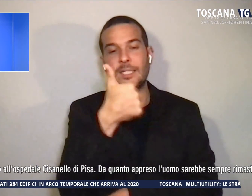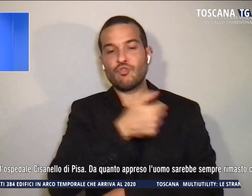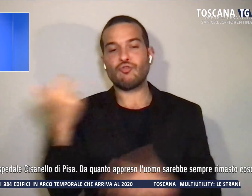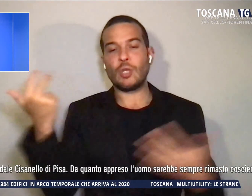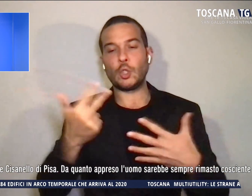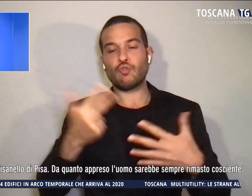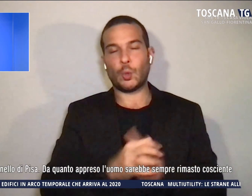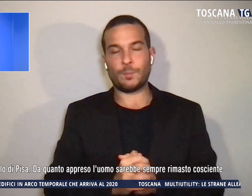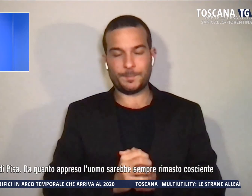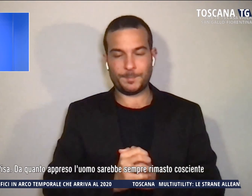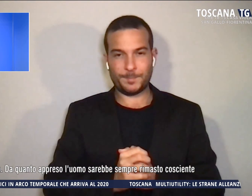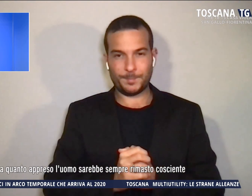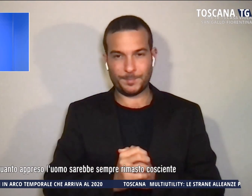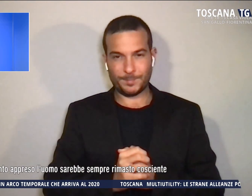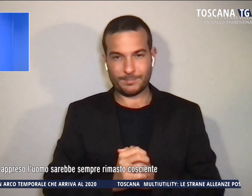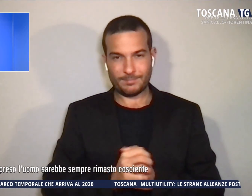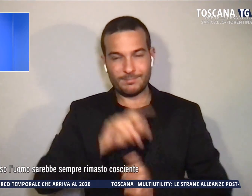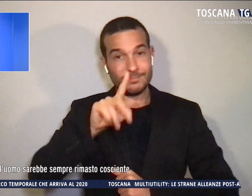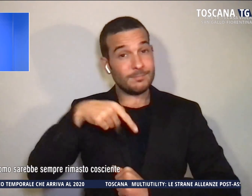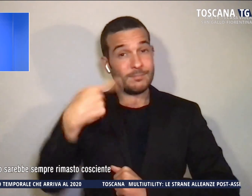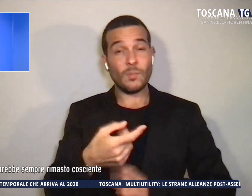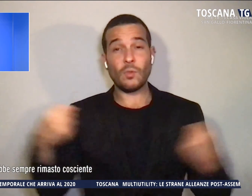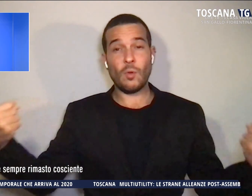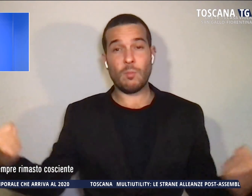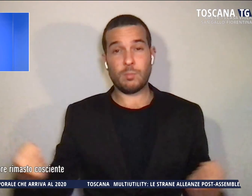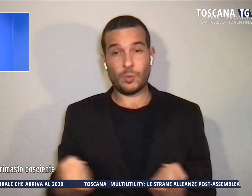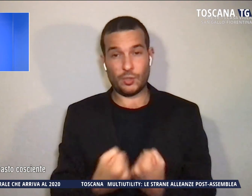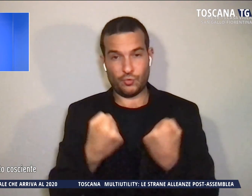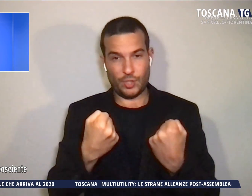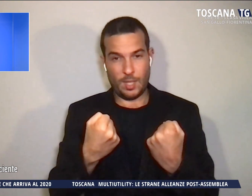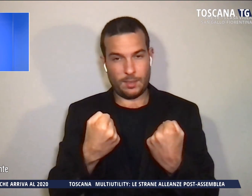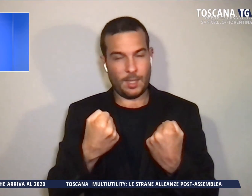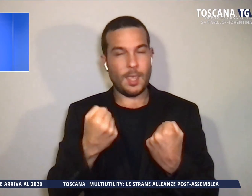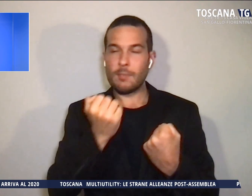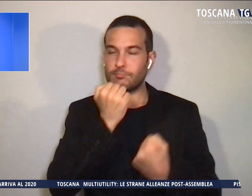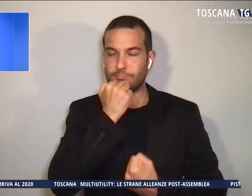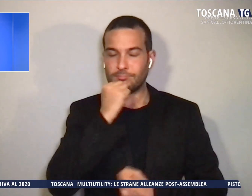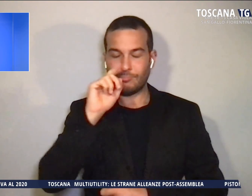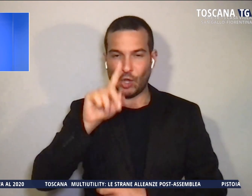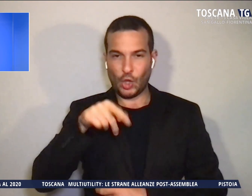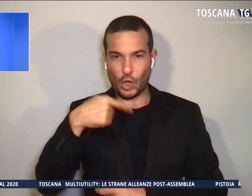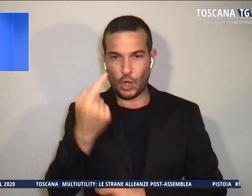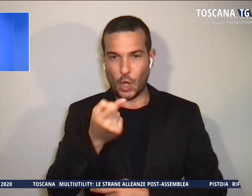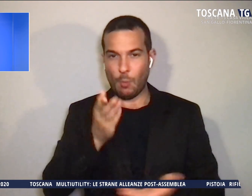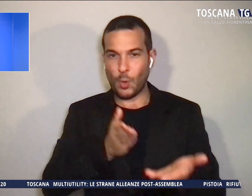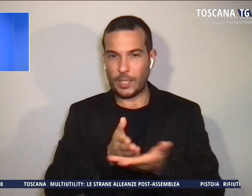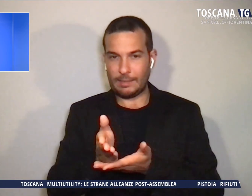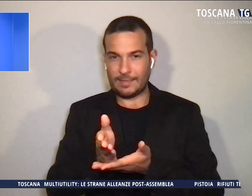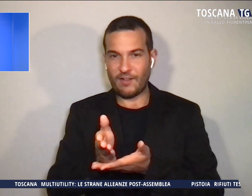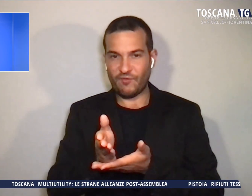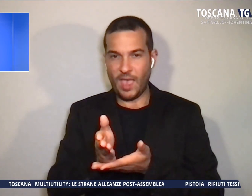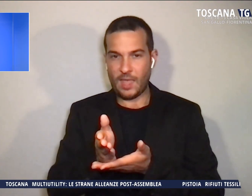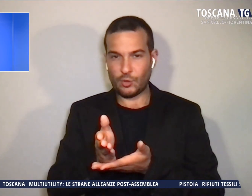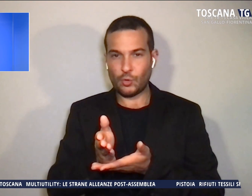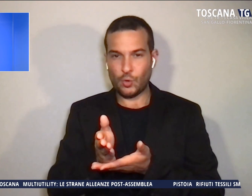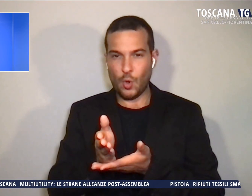Dopo l'intervento della pubblica assistenza di Marina di Carrara con l'ambulanza